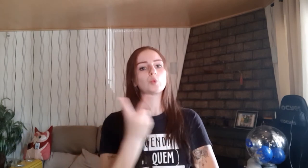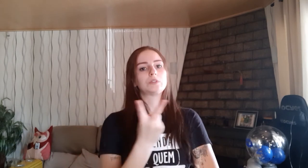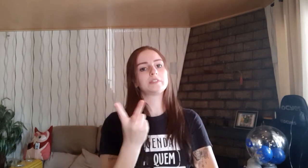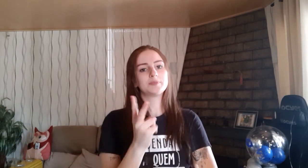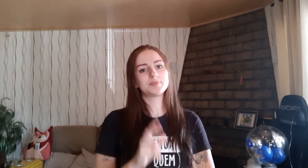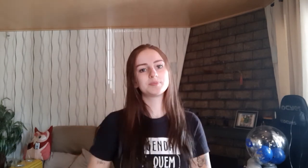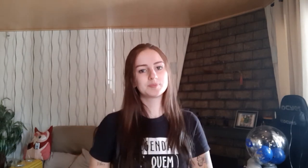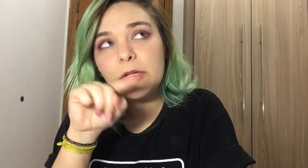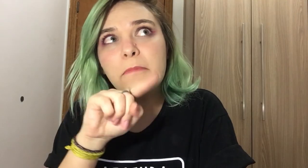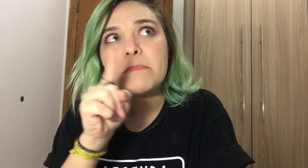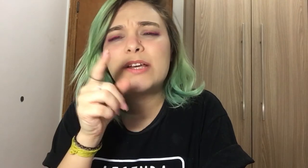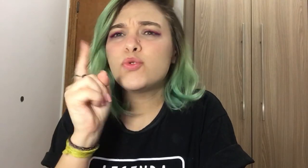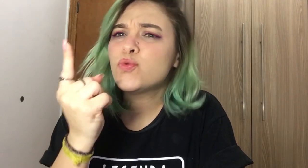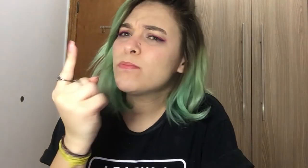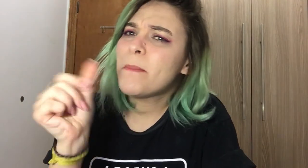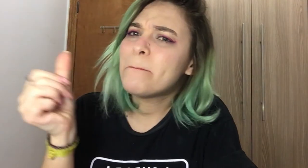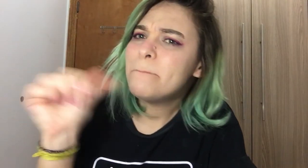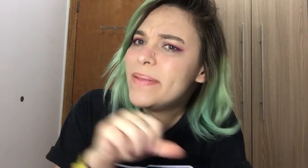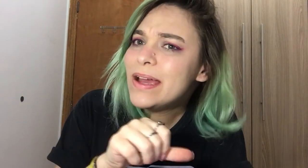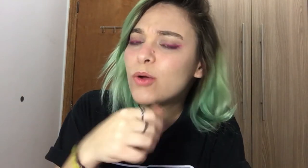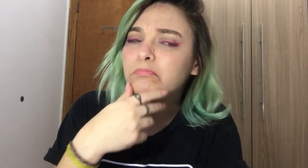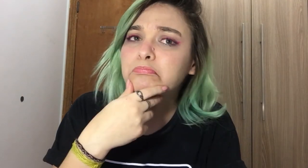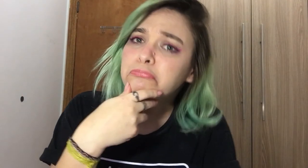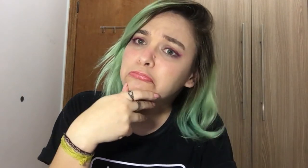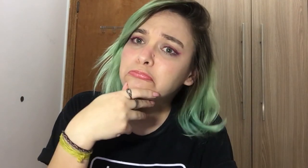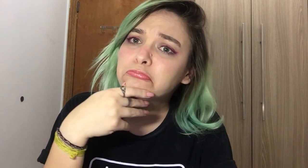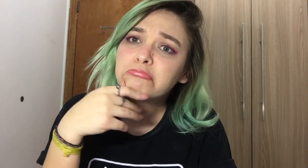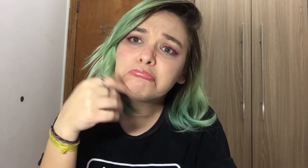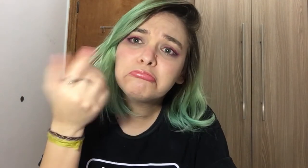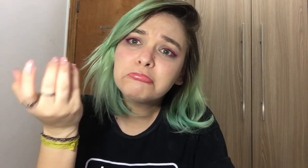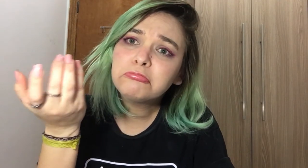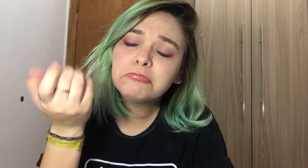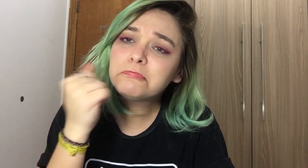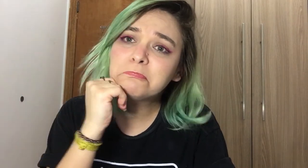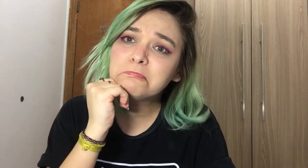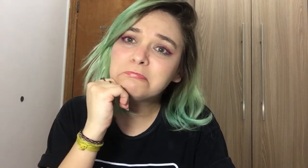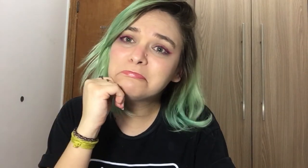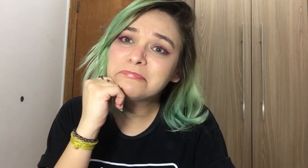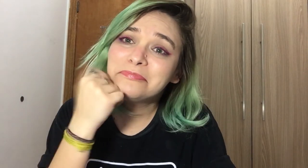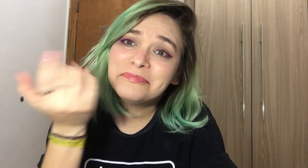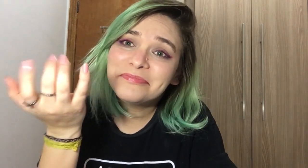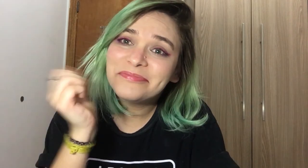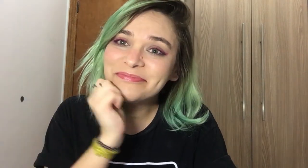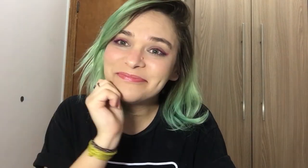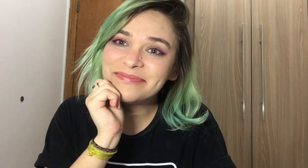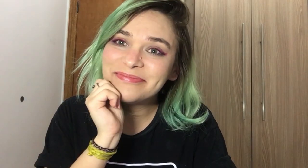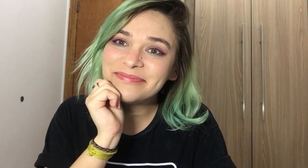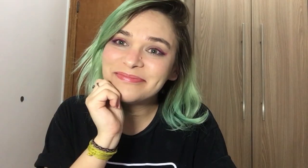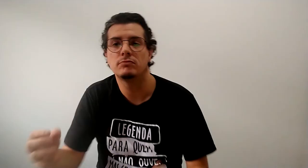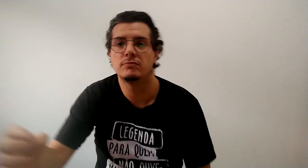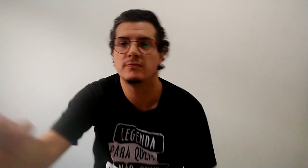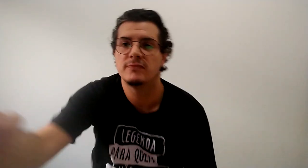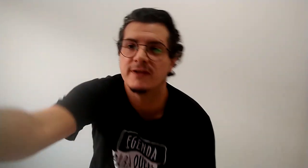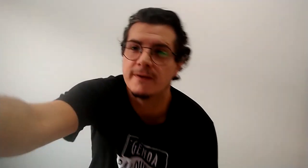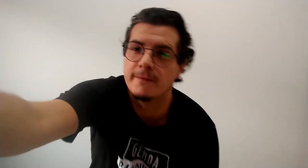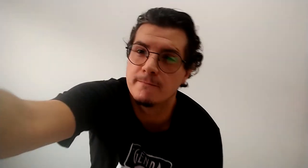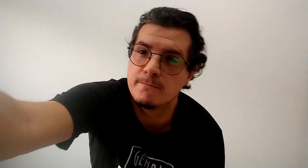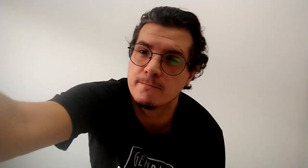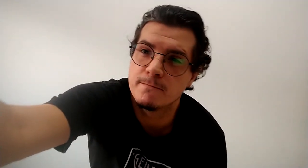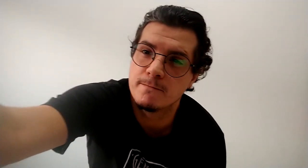o Google Meet Flávia não sei mesmo dizer qual é a pior plataforma Igor desliga a câmera